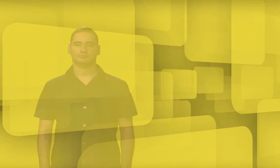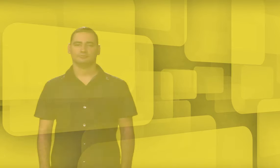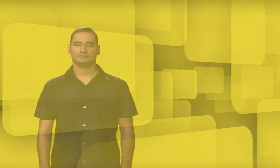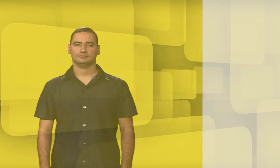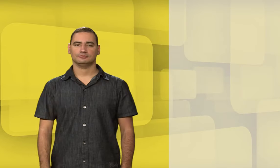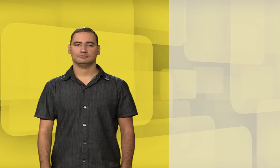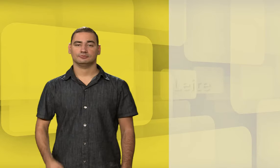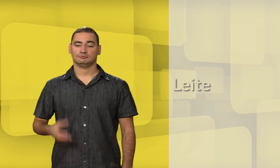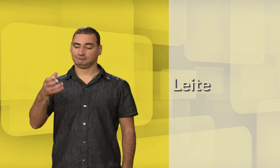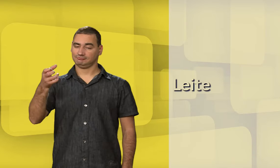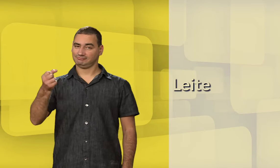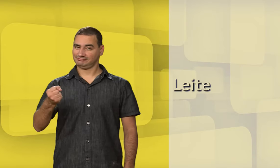Leite